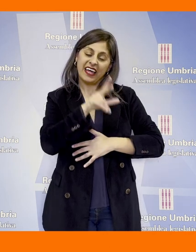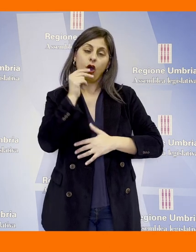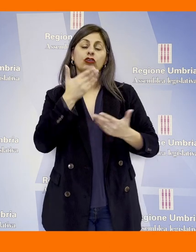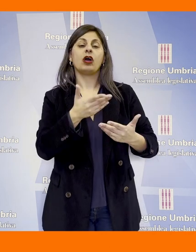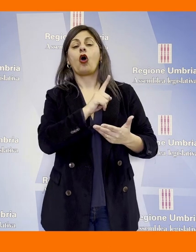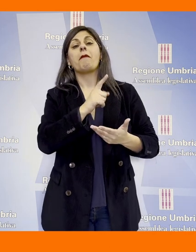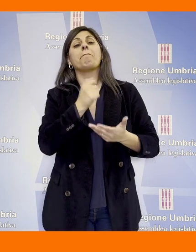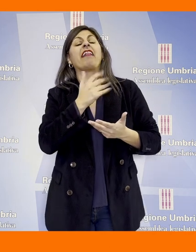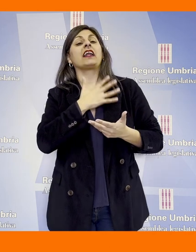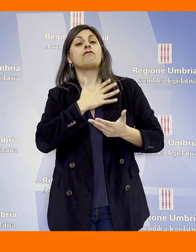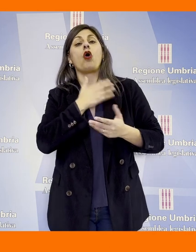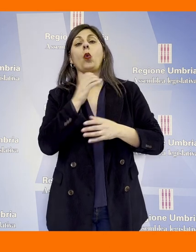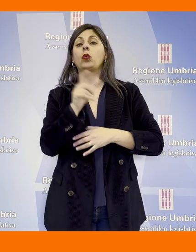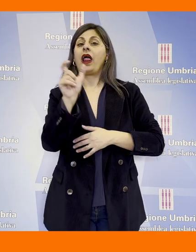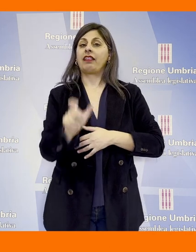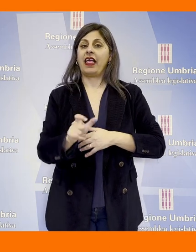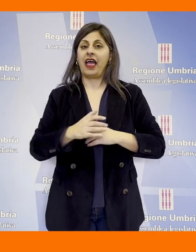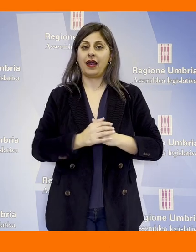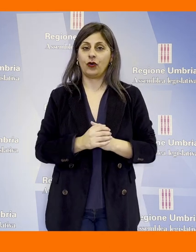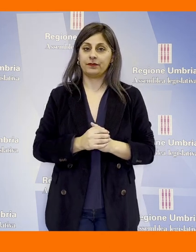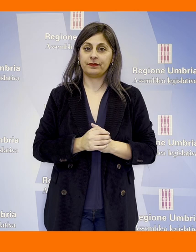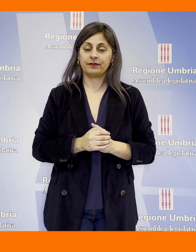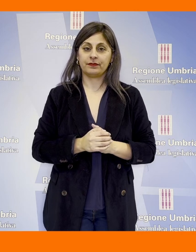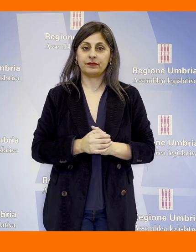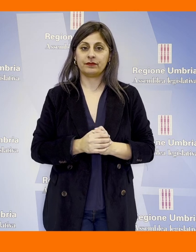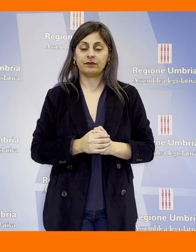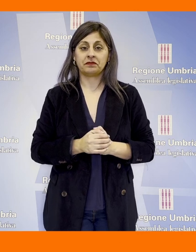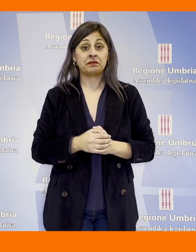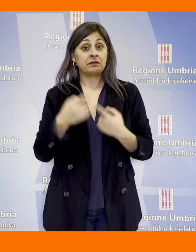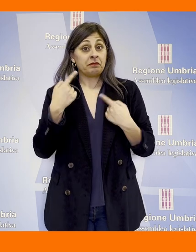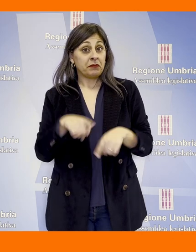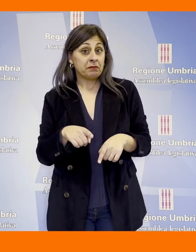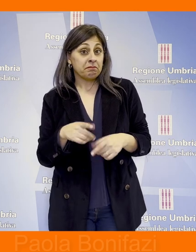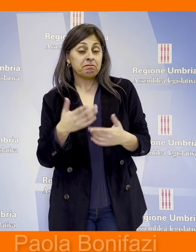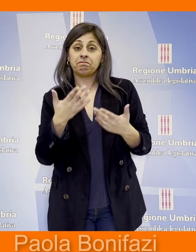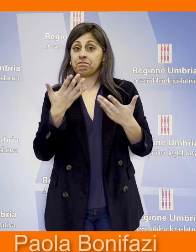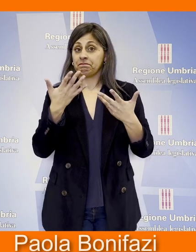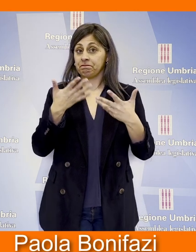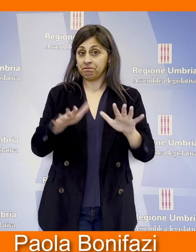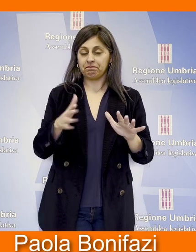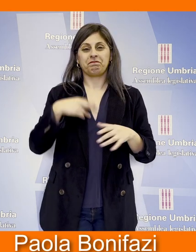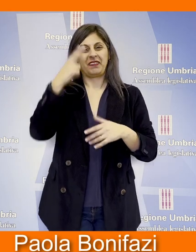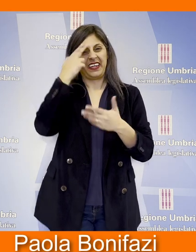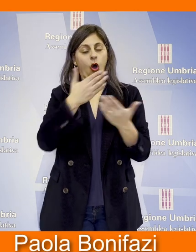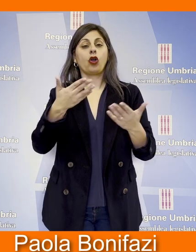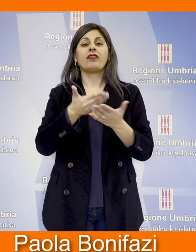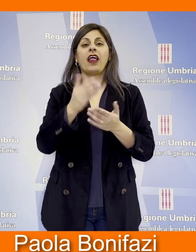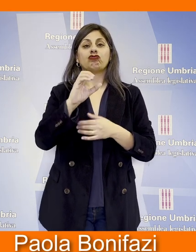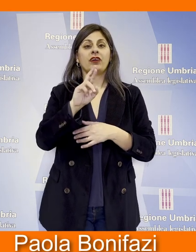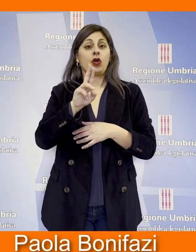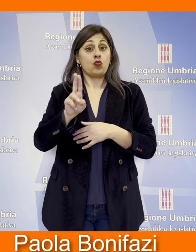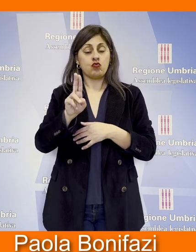riconoscimento di patrimonio culturale italiano. E per questa edizione è tutto. Vi ricordo,